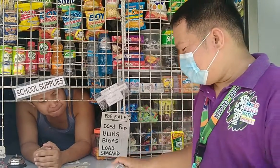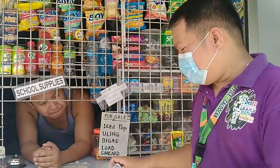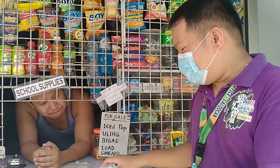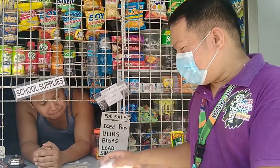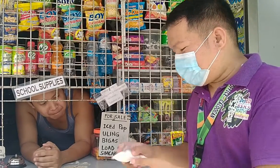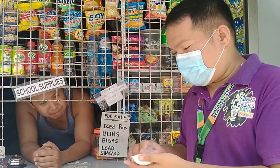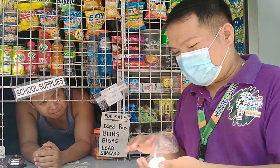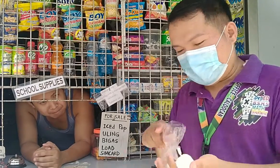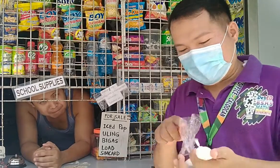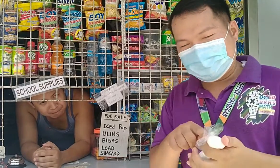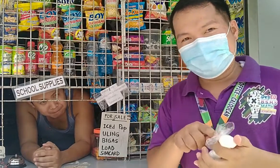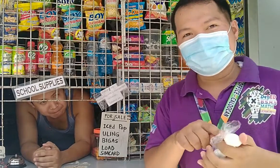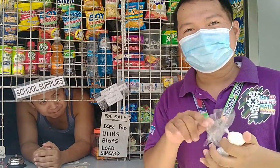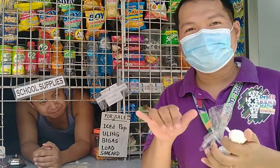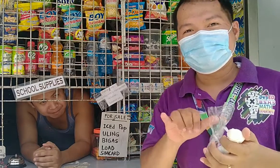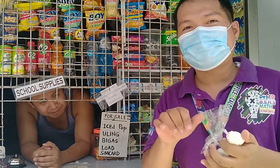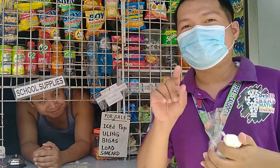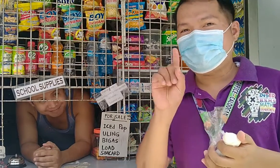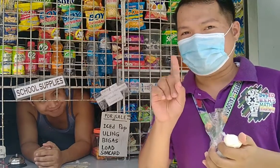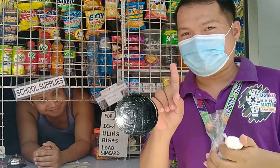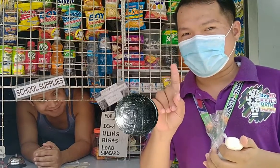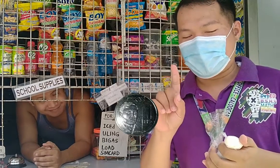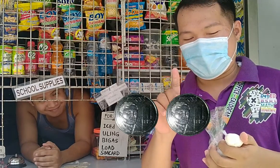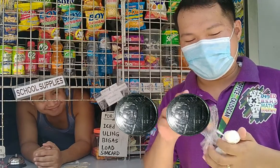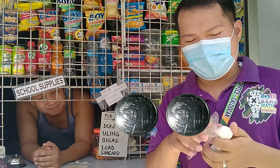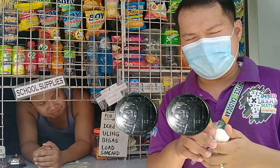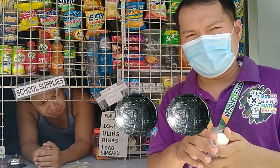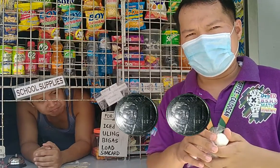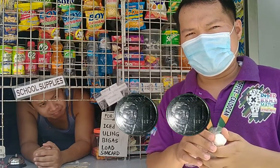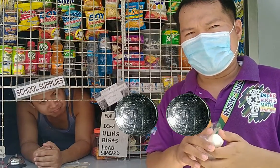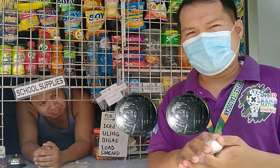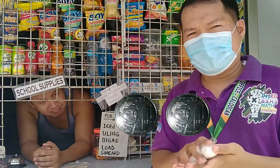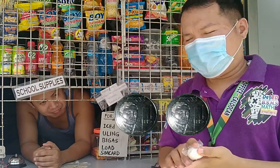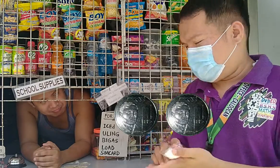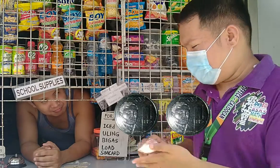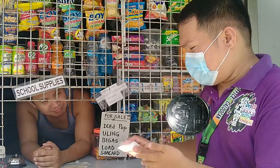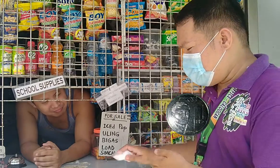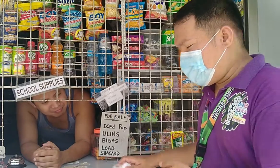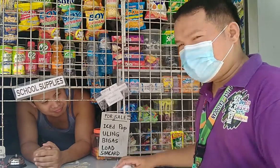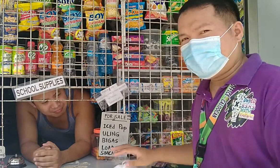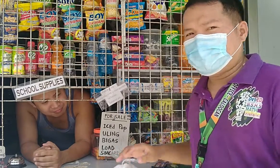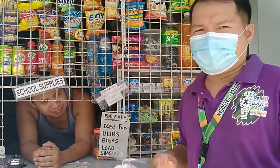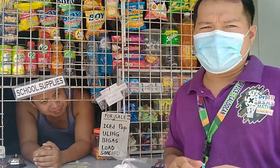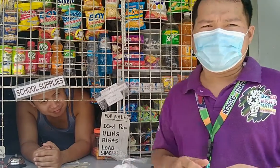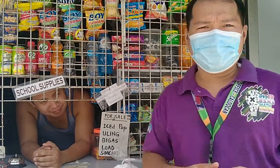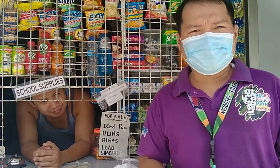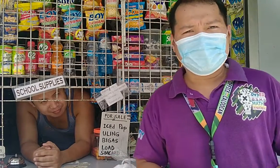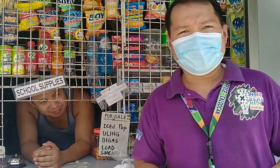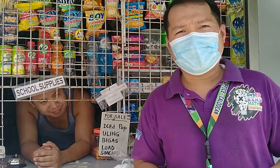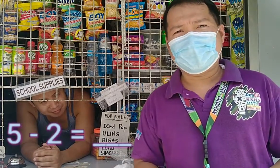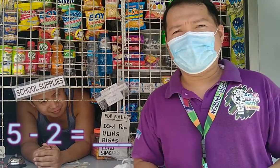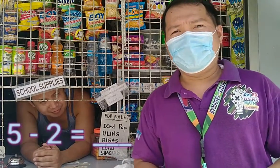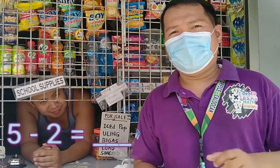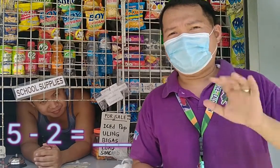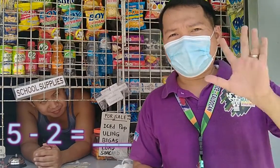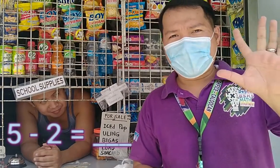bumili tayo ng dalawang asin na parayastig piso. Kaya ang problem natin ay 5